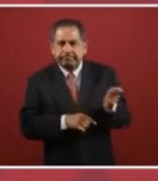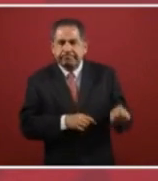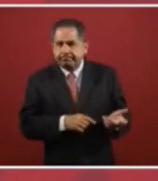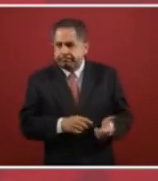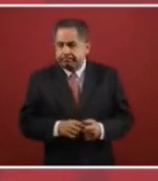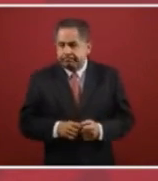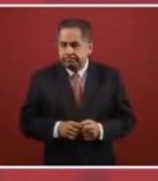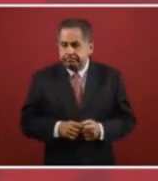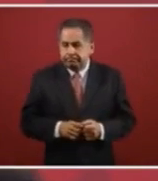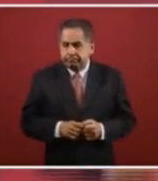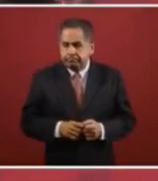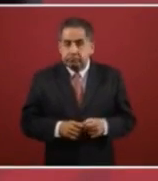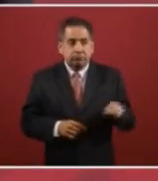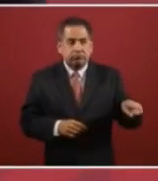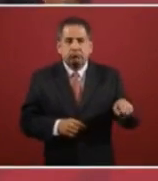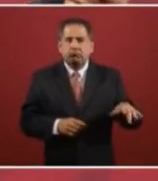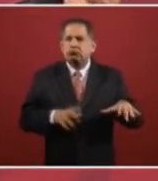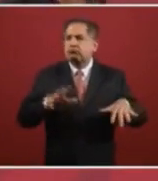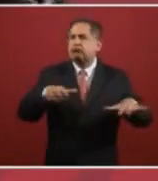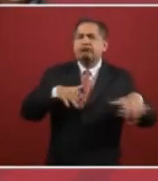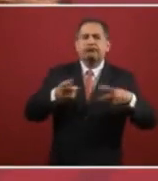y tenían el control